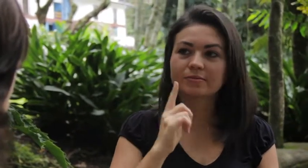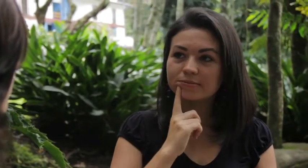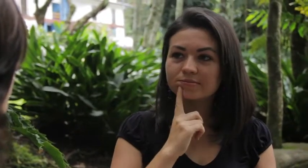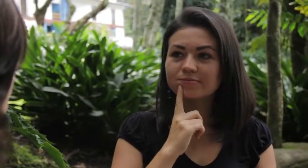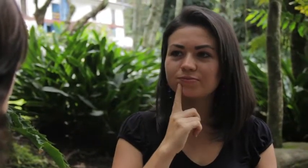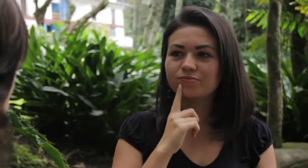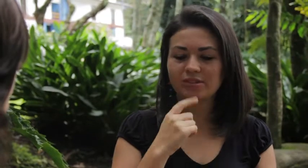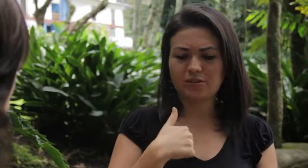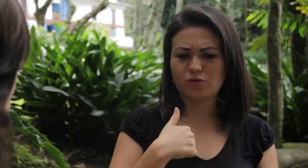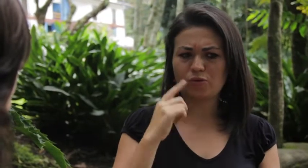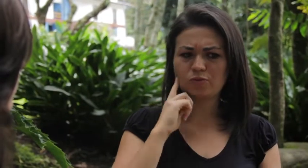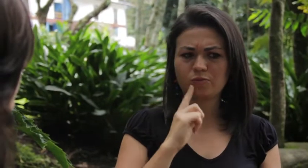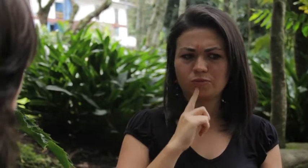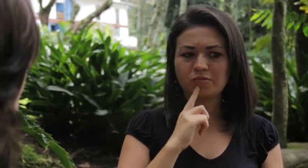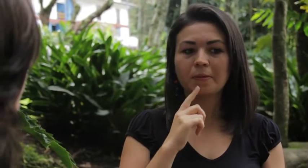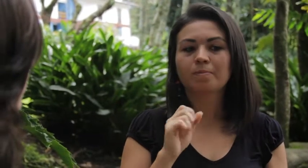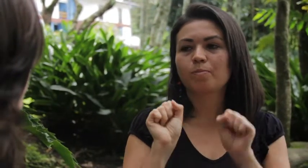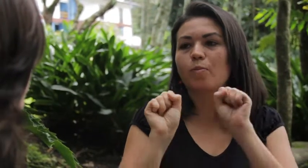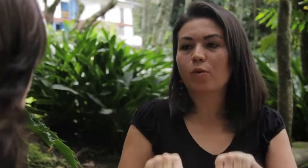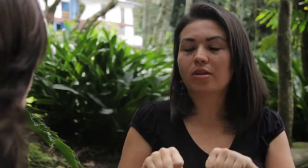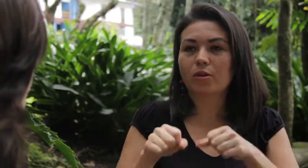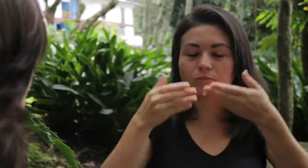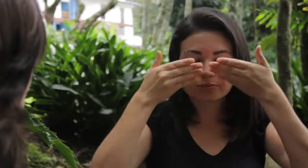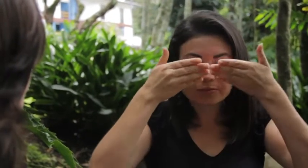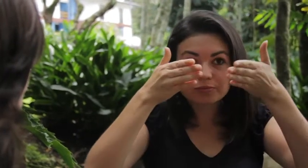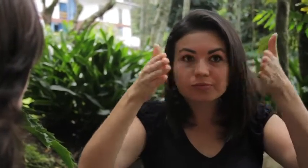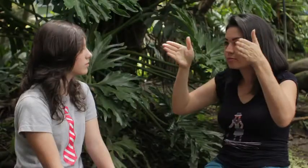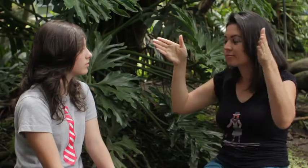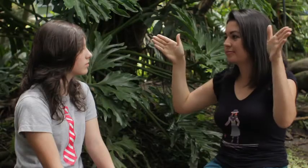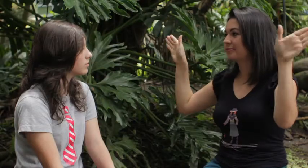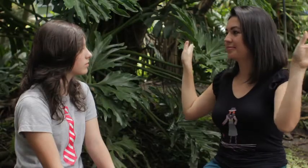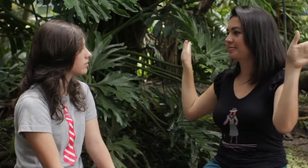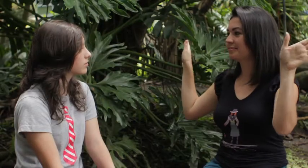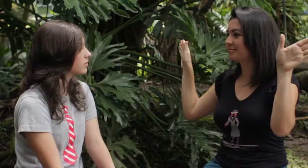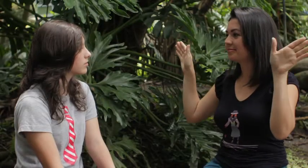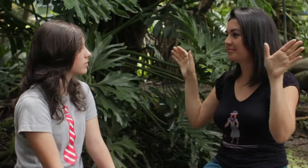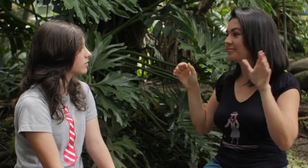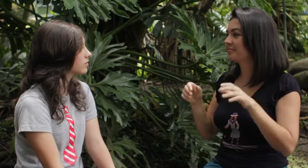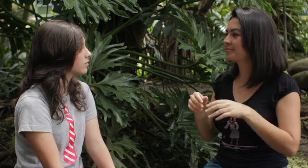Porque soy una persona Sorda Que puedo Tener una mente abierta